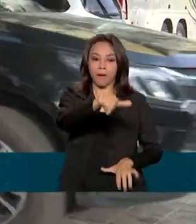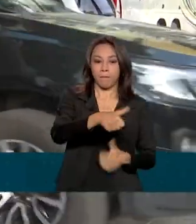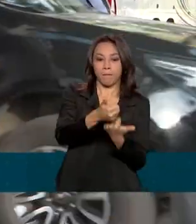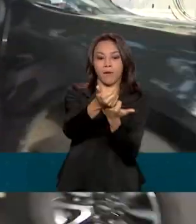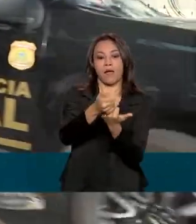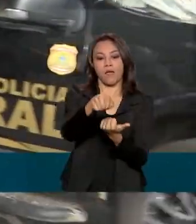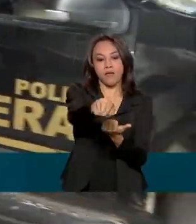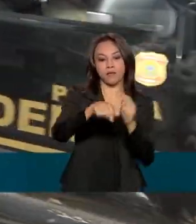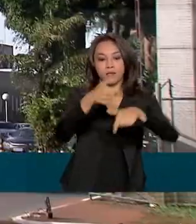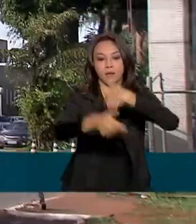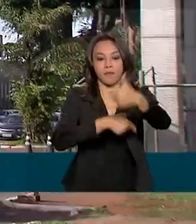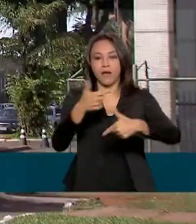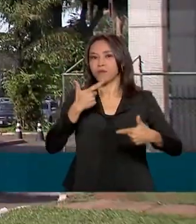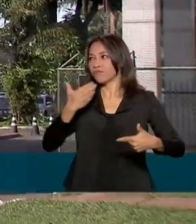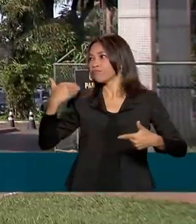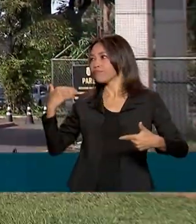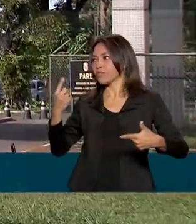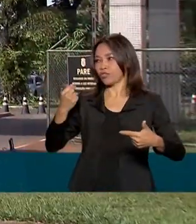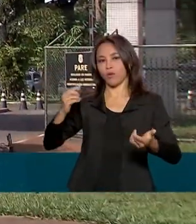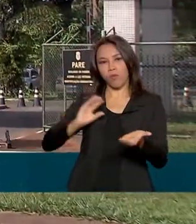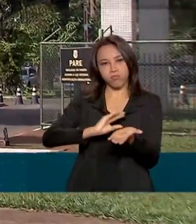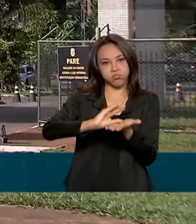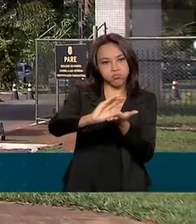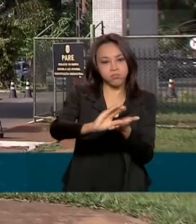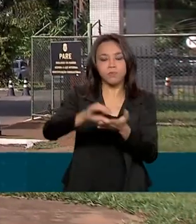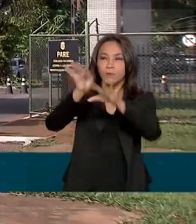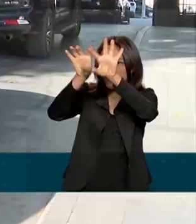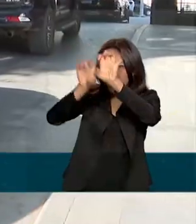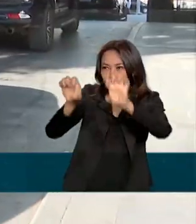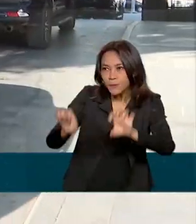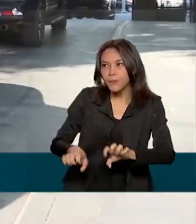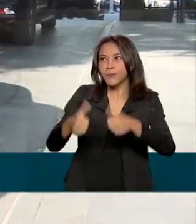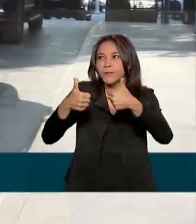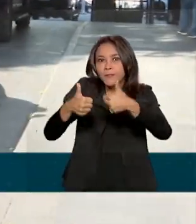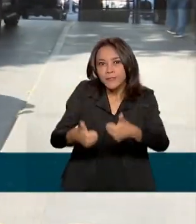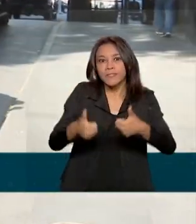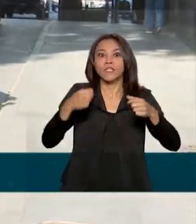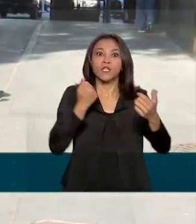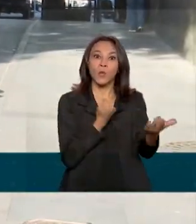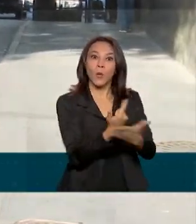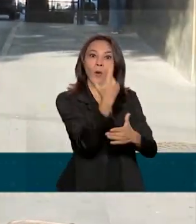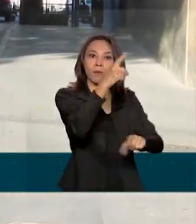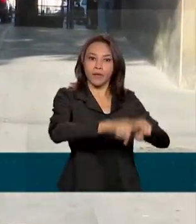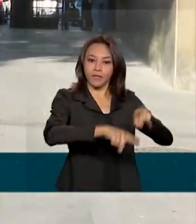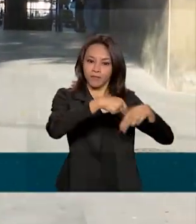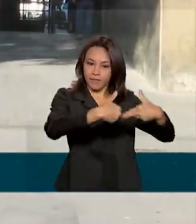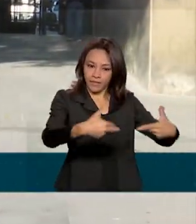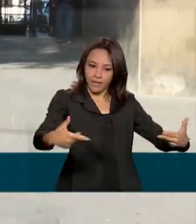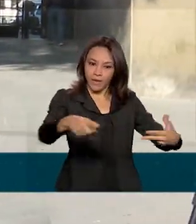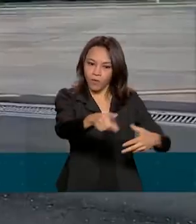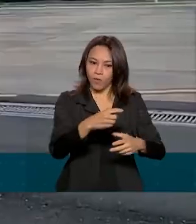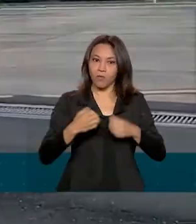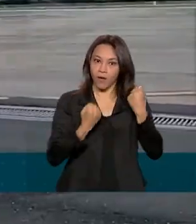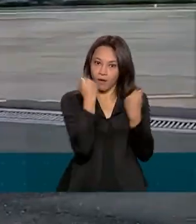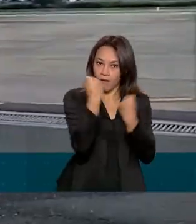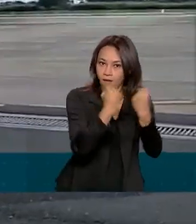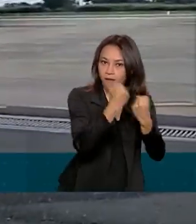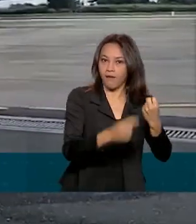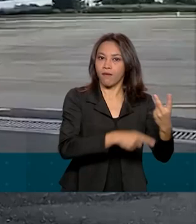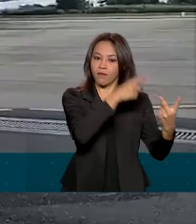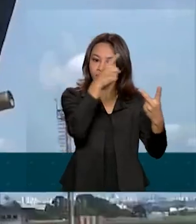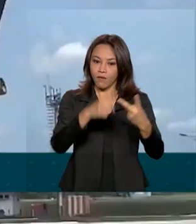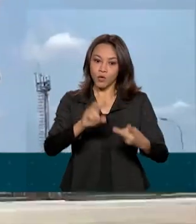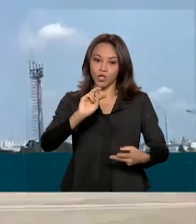investimentos recentes permitiram a reforma de instalações e a compra de equipamentos como viaturas e